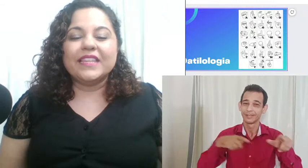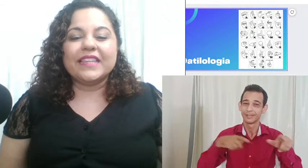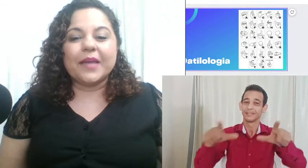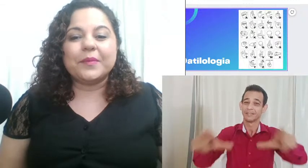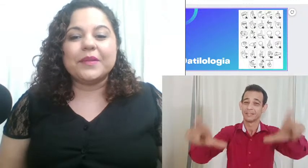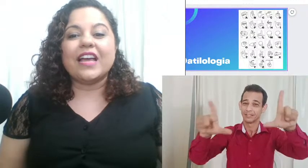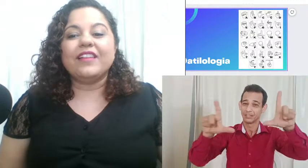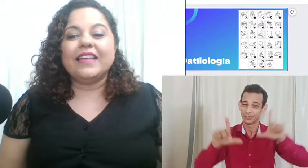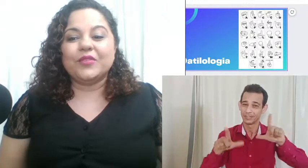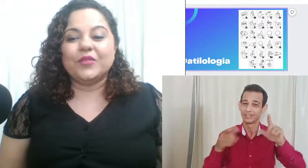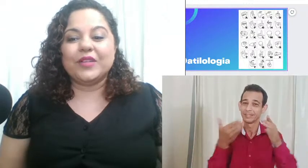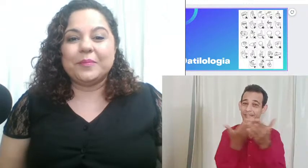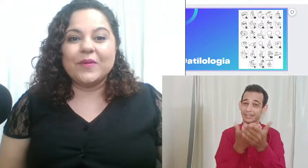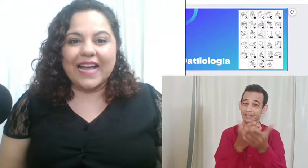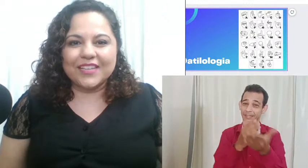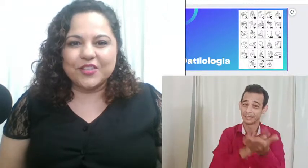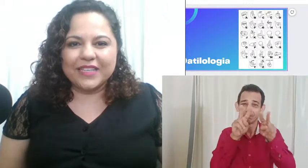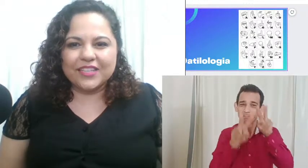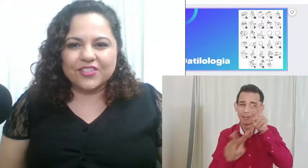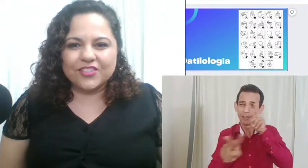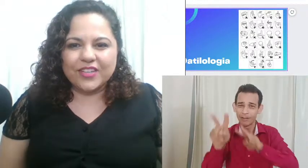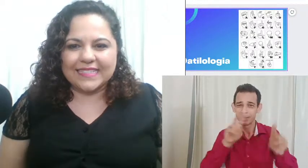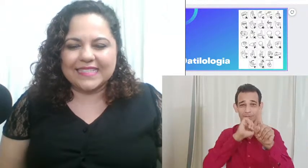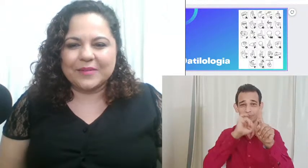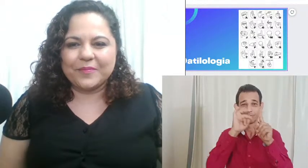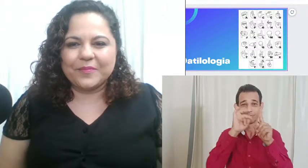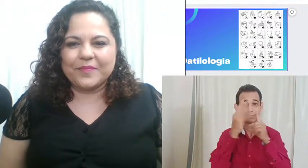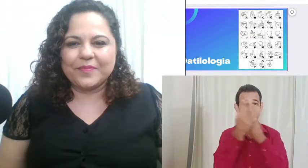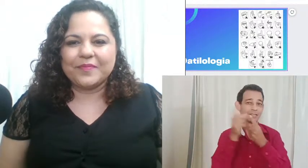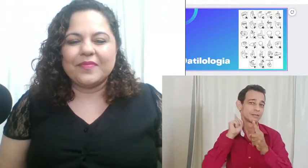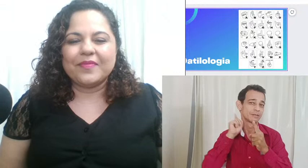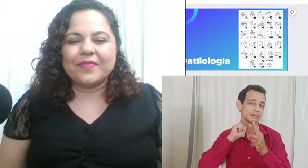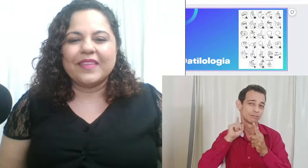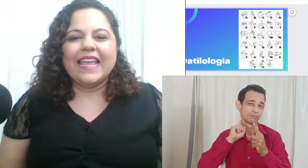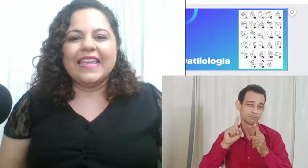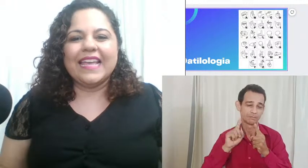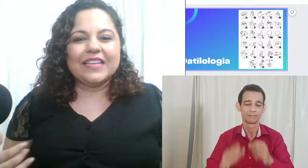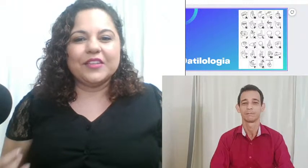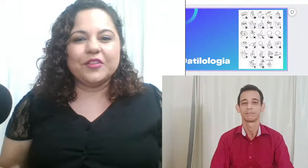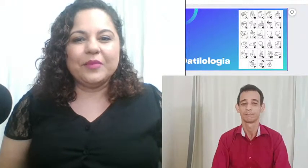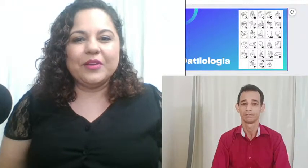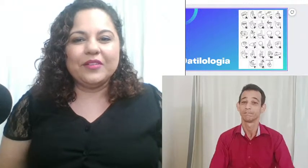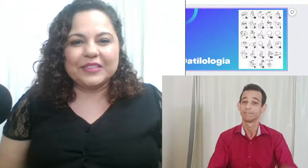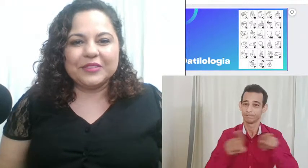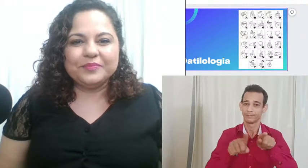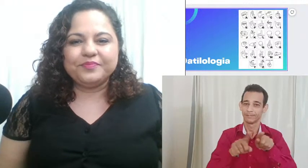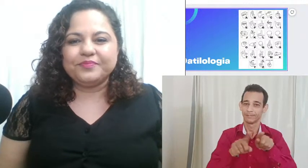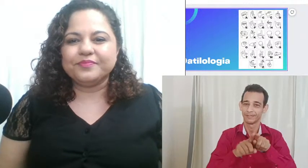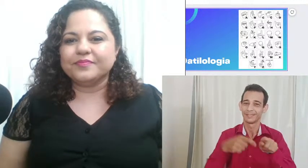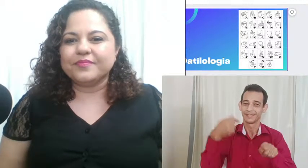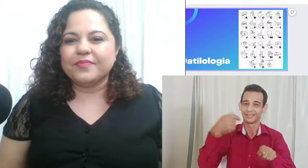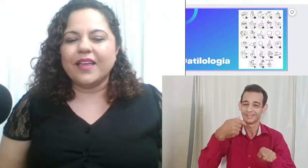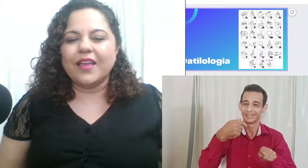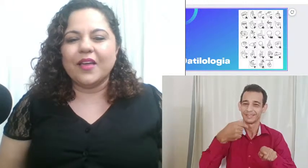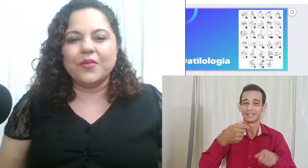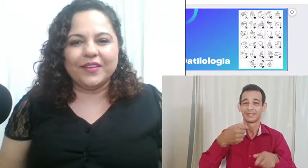intérprete e avaliadora pelo CAS de Minas Gerais. E esse aqui do meu lado é o Rony.